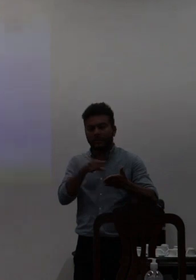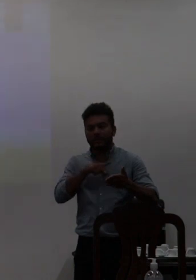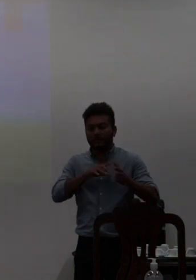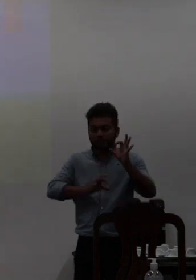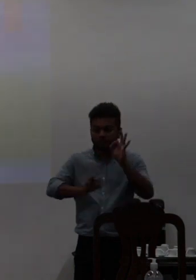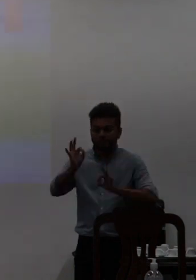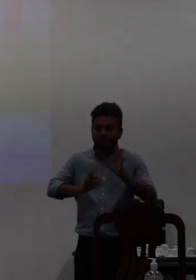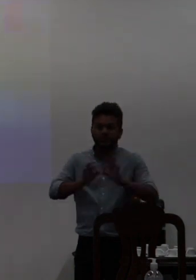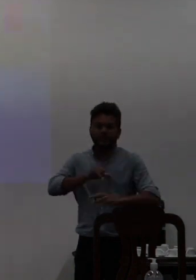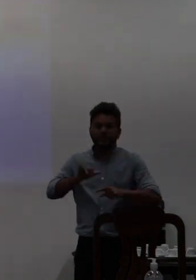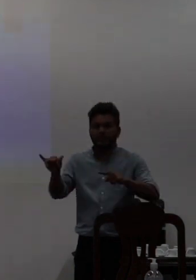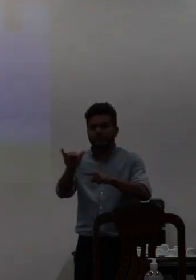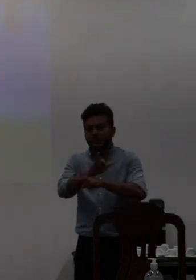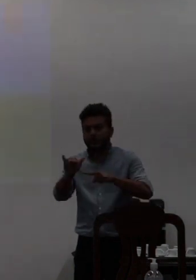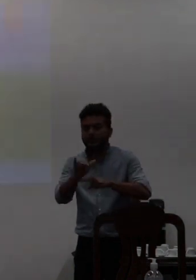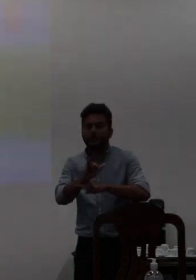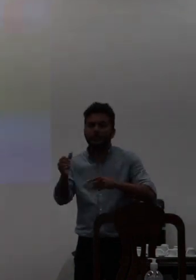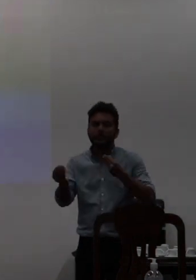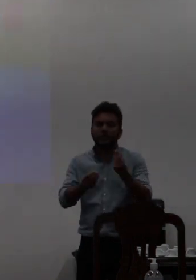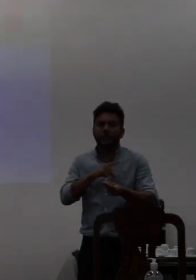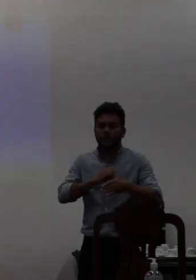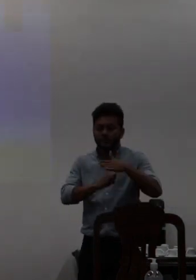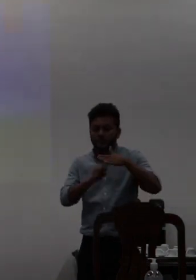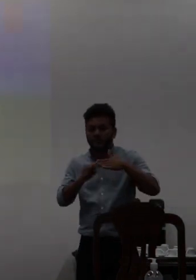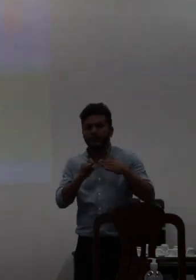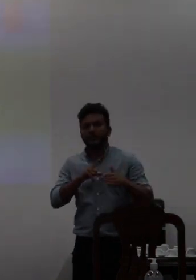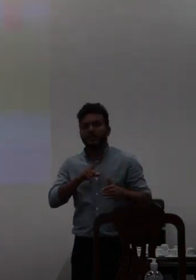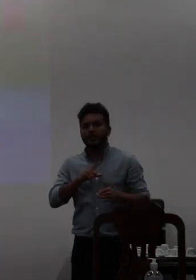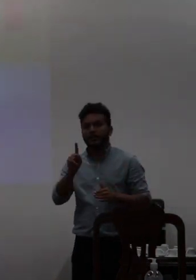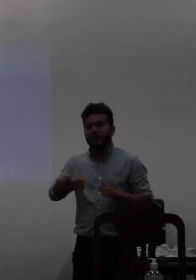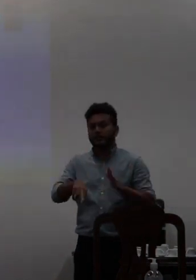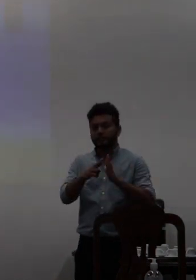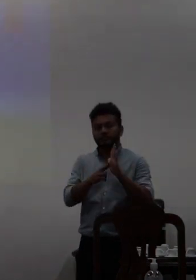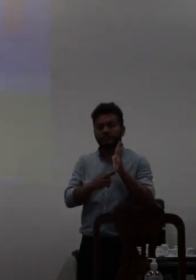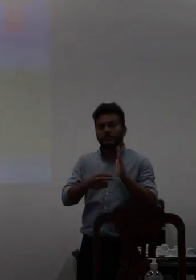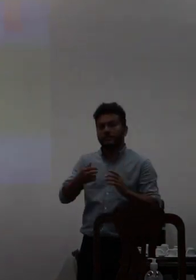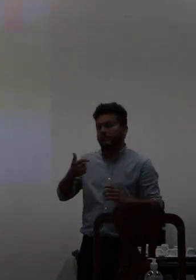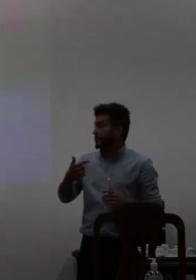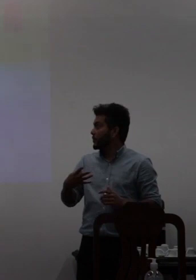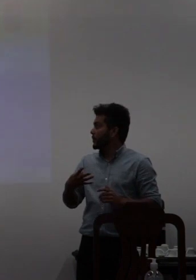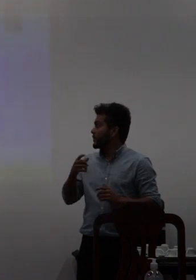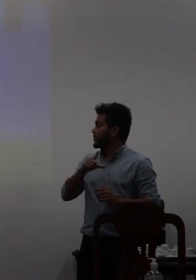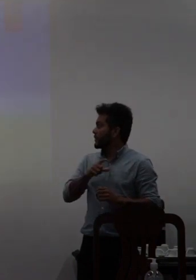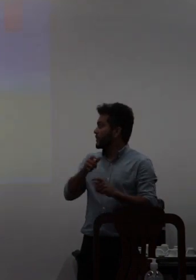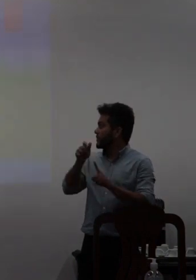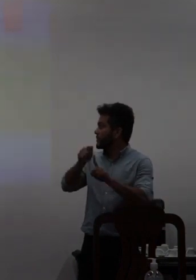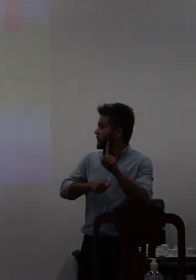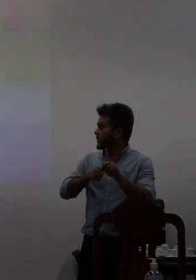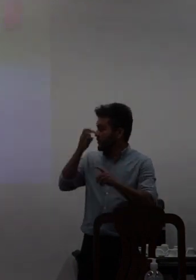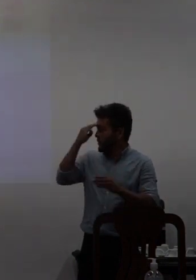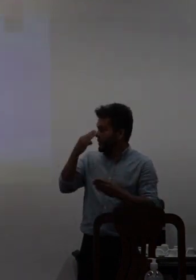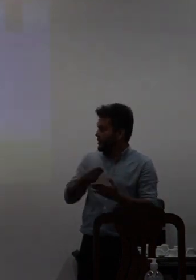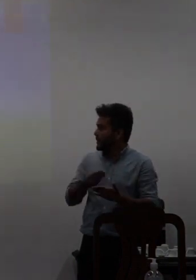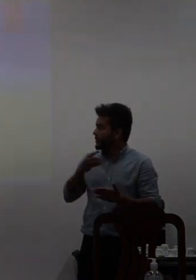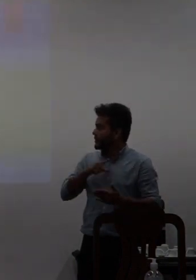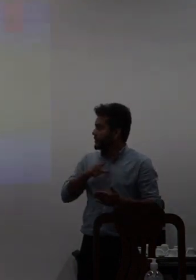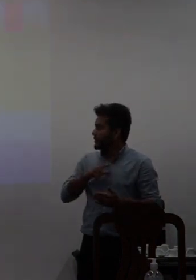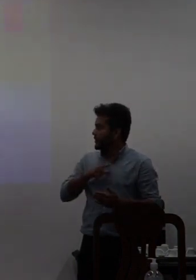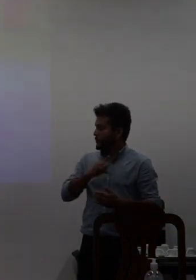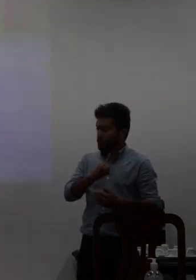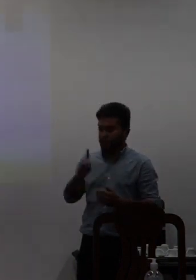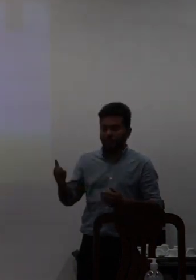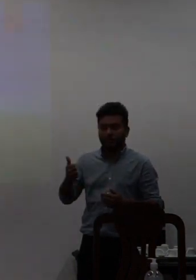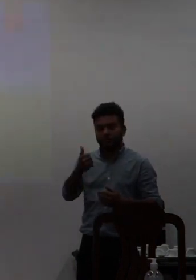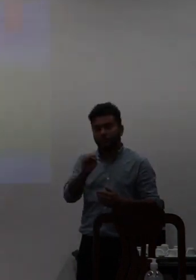planejamentos estratégicos que é a instituição normativa 24 de 18 de março de 2020 a instituição